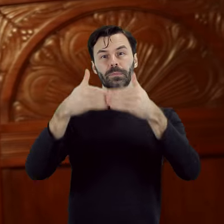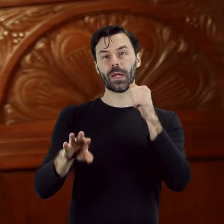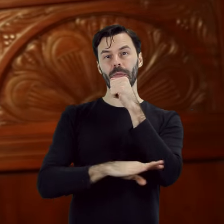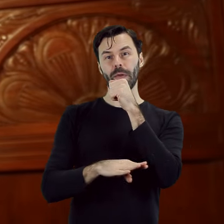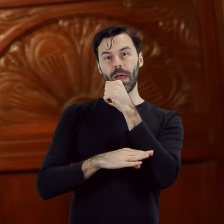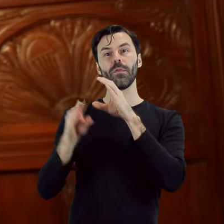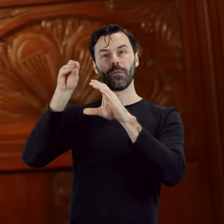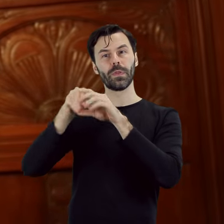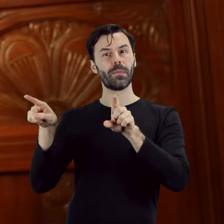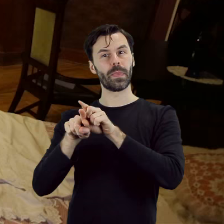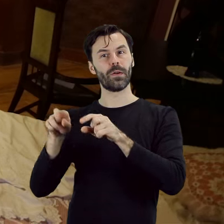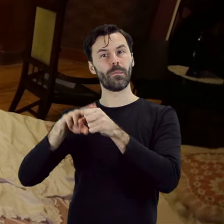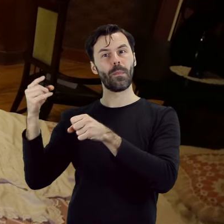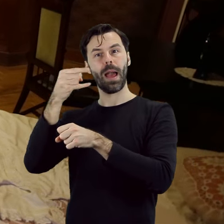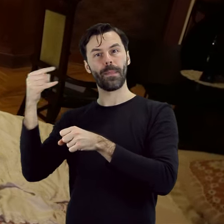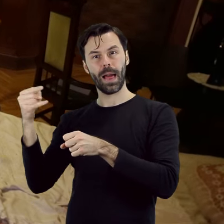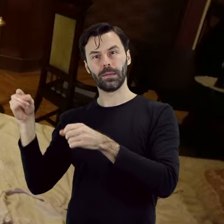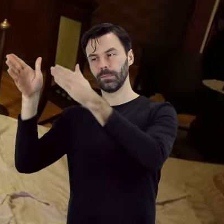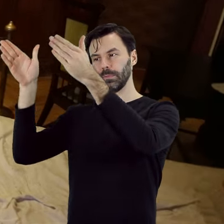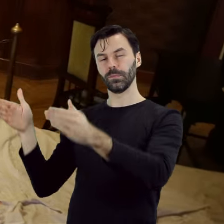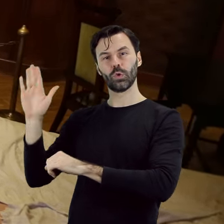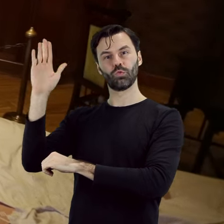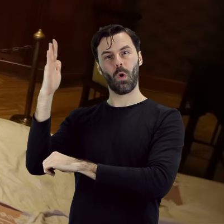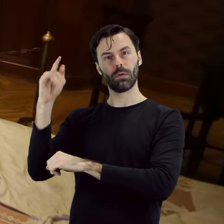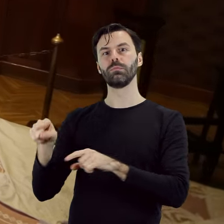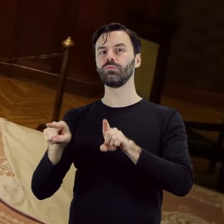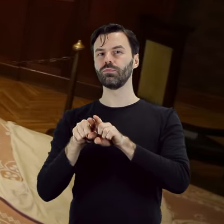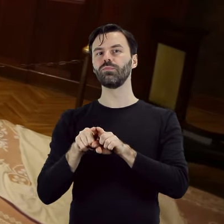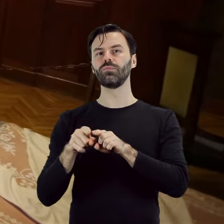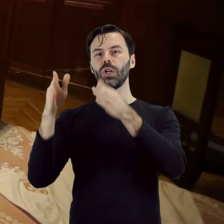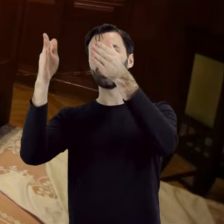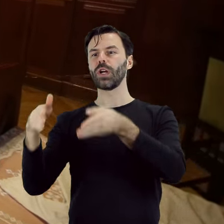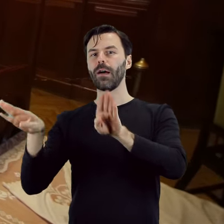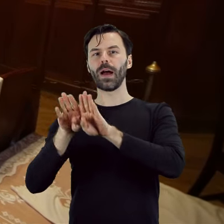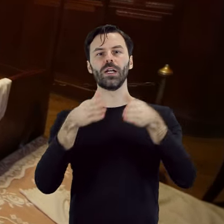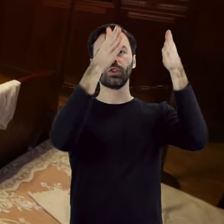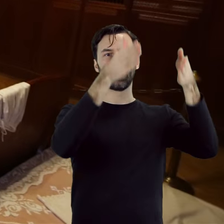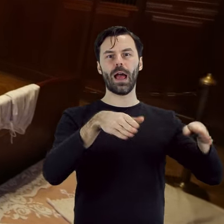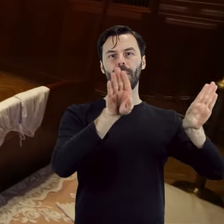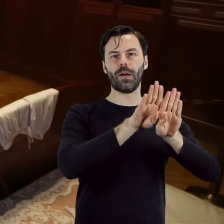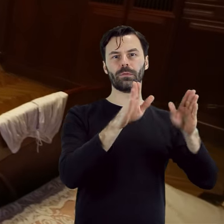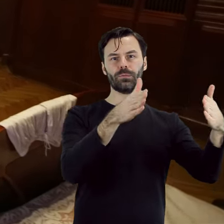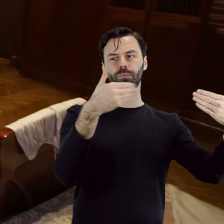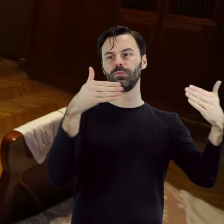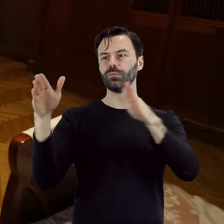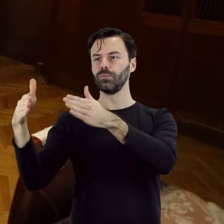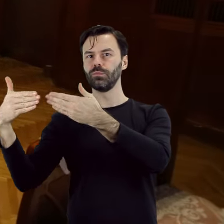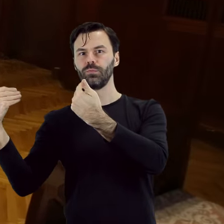meble, bieliźniarka z przeszkloną górną częścią i dwustronnie otwierane szafy ubraniowe, oddzielające